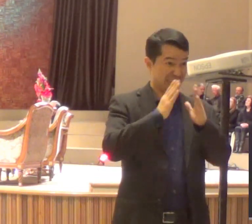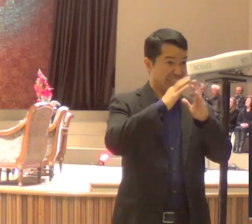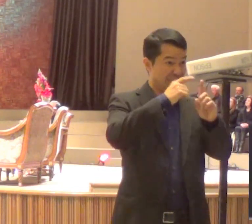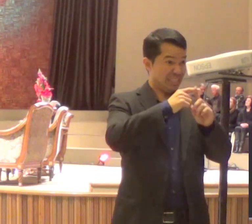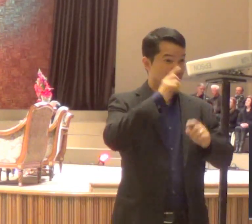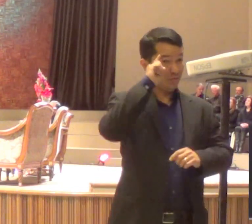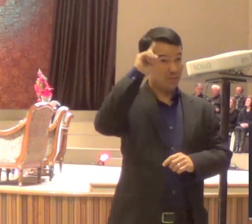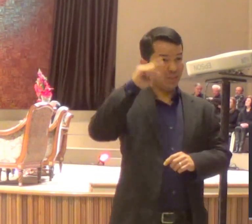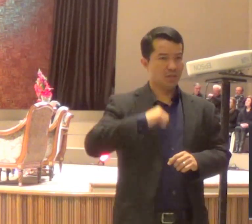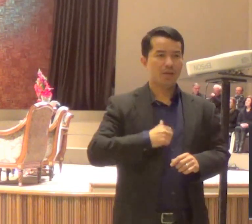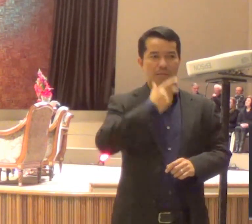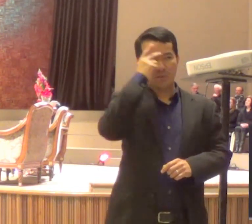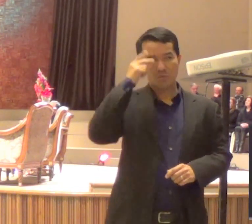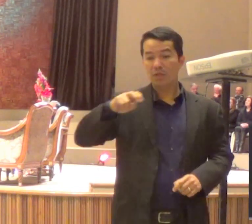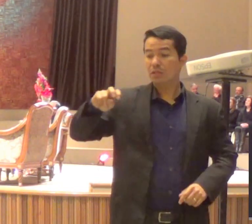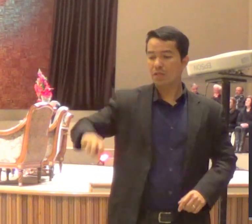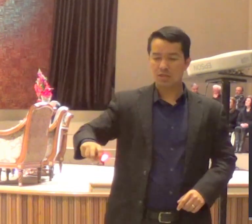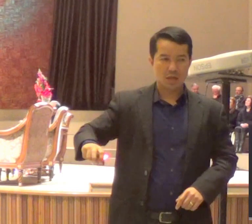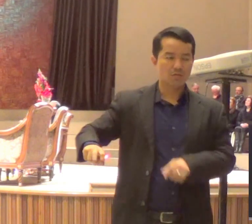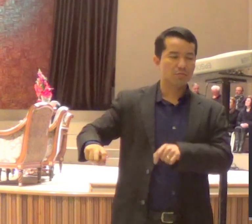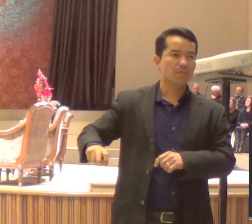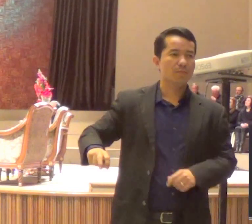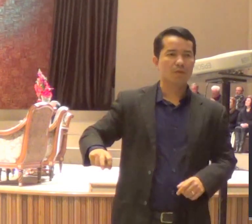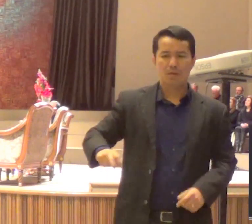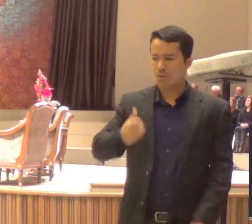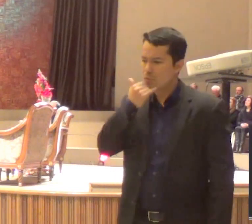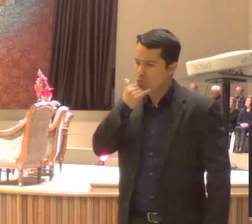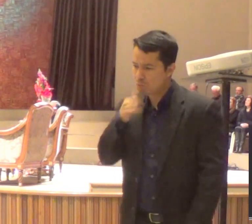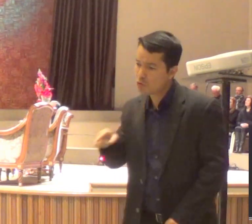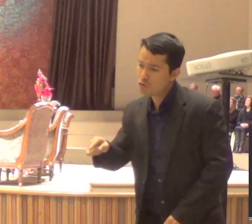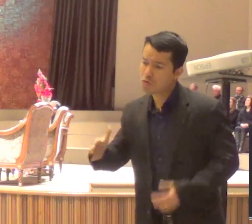como? não, esse é o meu lugar, eu sento aqui todo domingo, faz favor de mudar de banco,